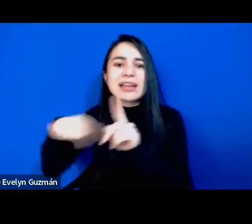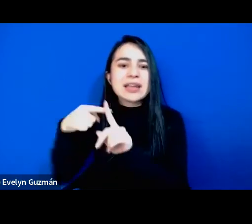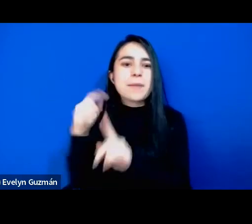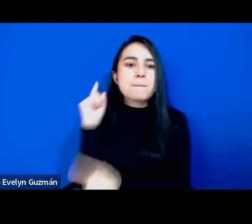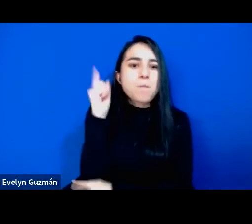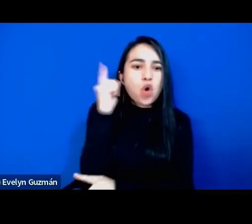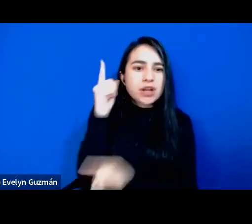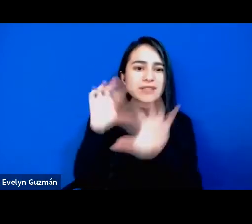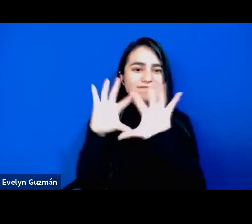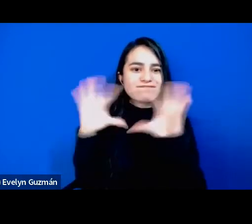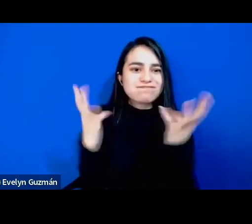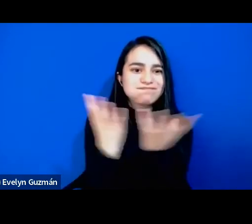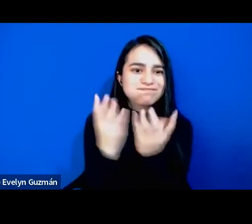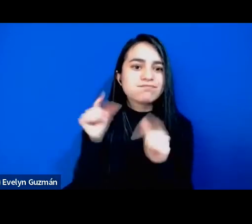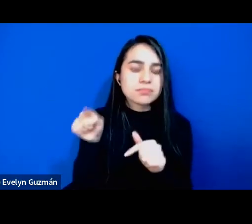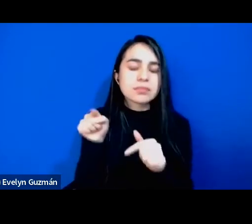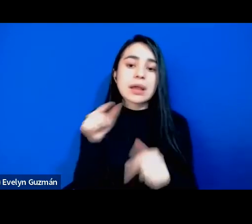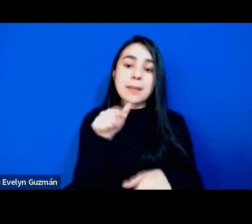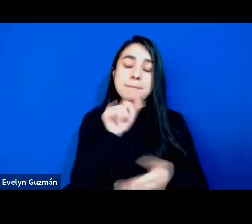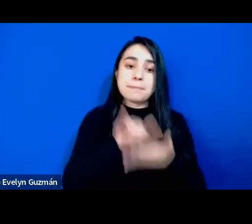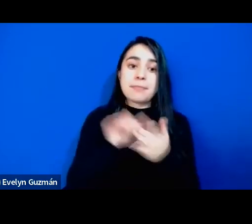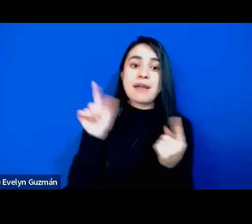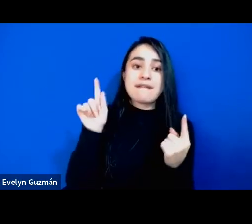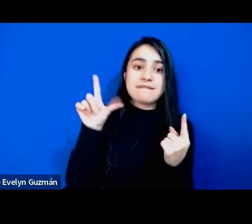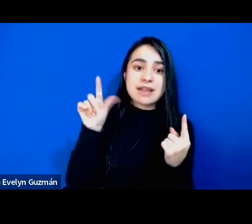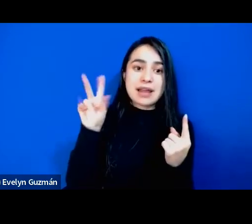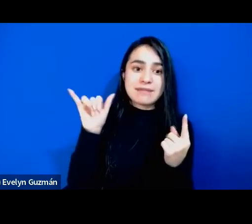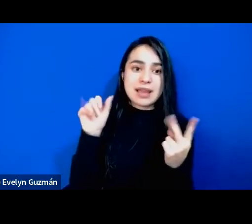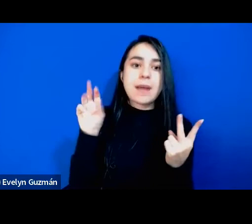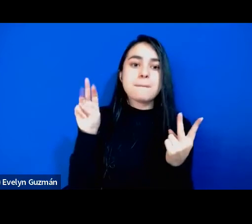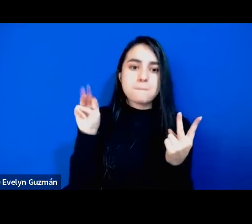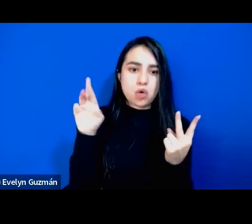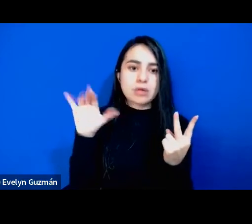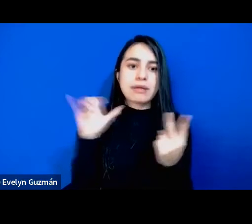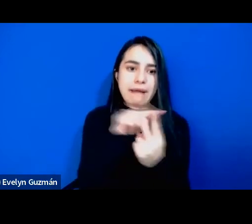curiosidad yo creo que tanto Flavia como Mónica lo han colocado